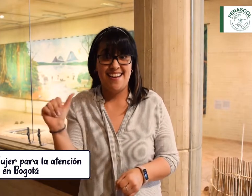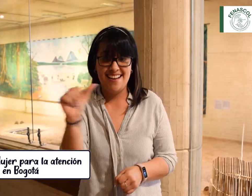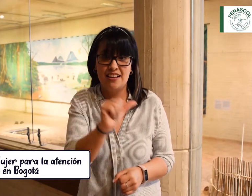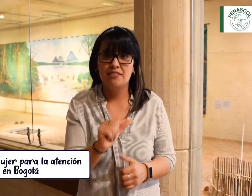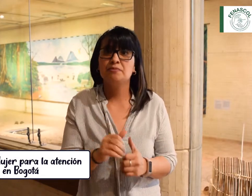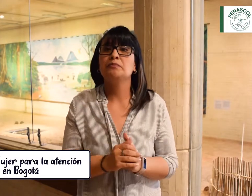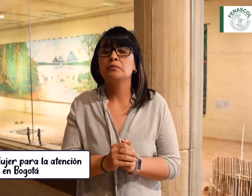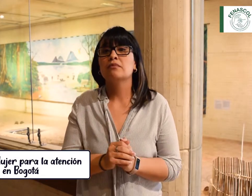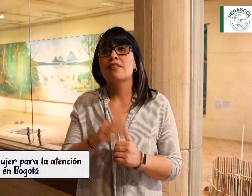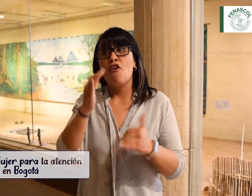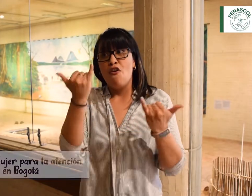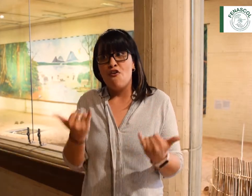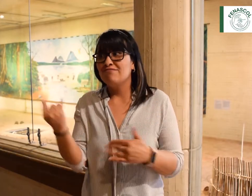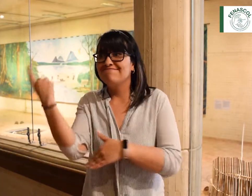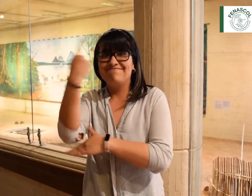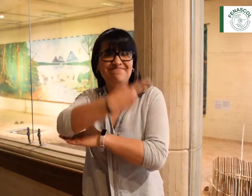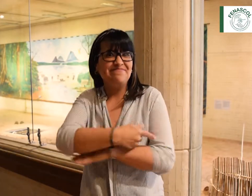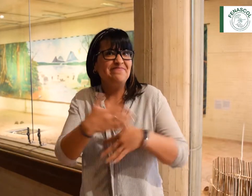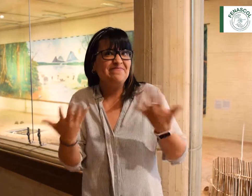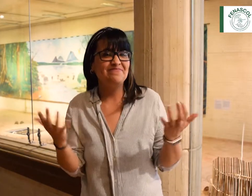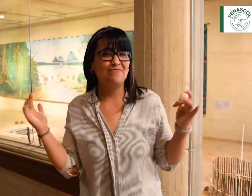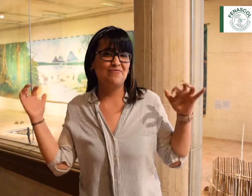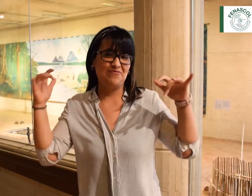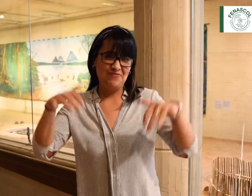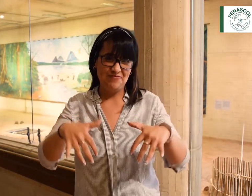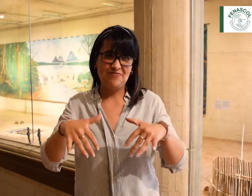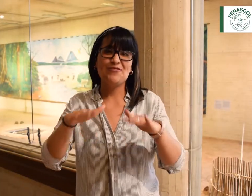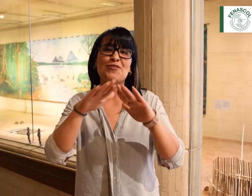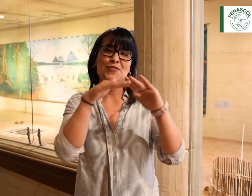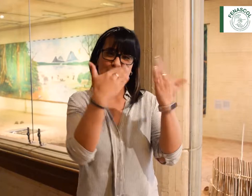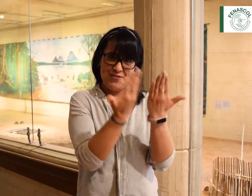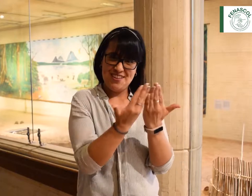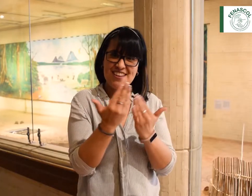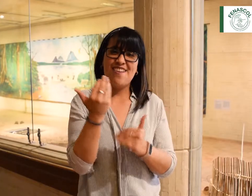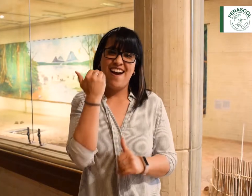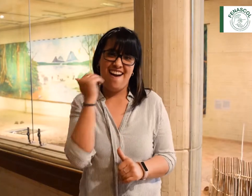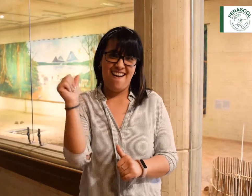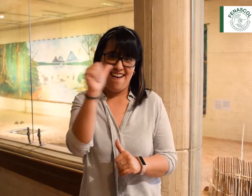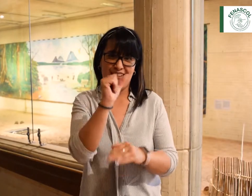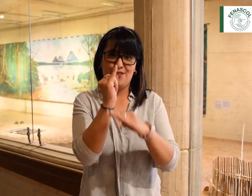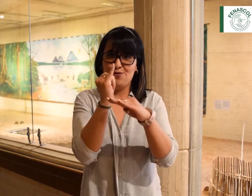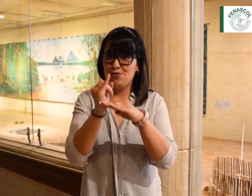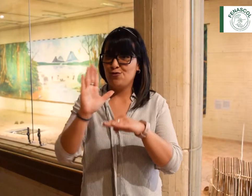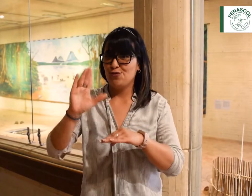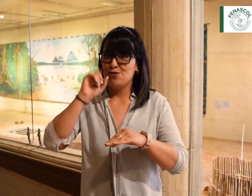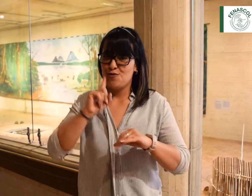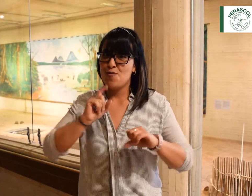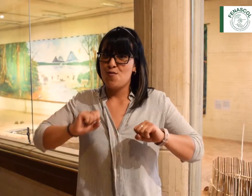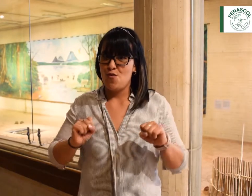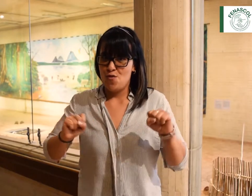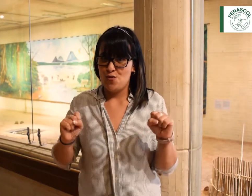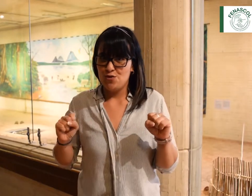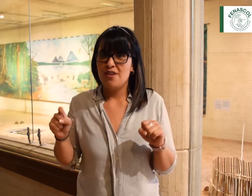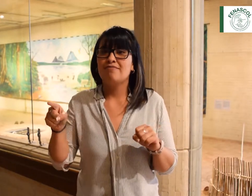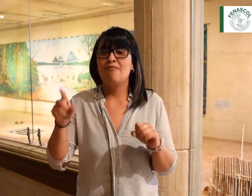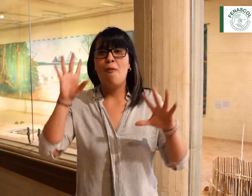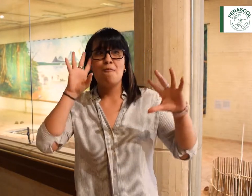El día de hoy, en este tercer foro distrital de mujeres sordas, contamos con la asistencia de estudiantes